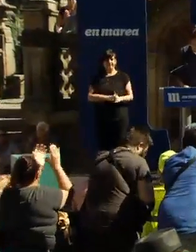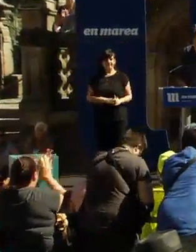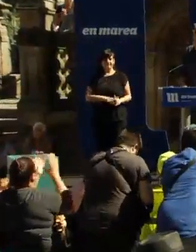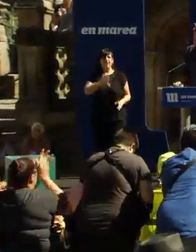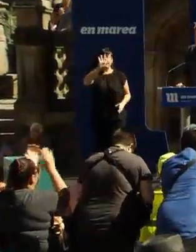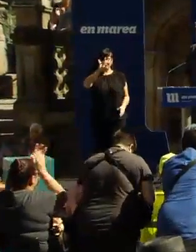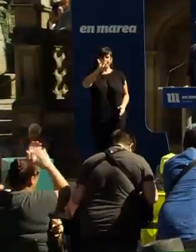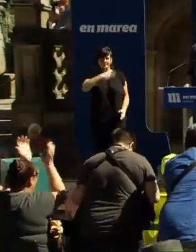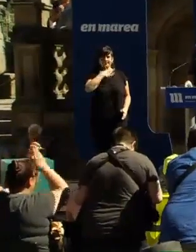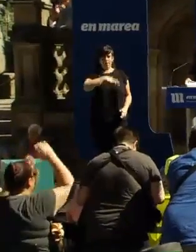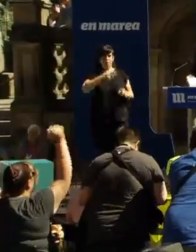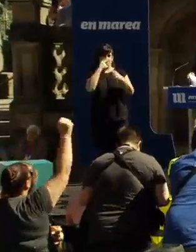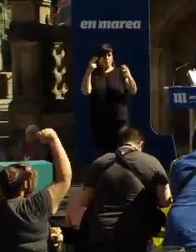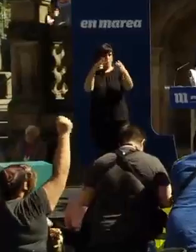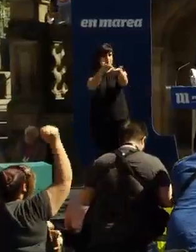¡Puede!